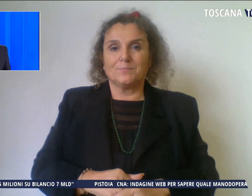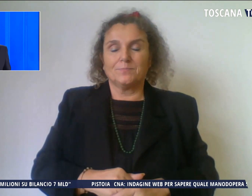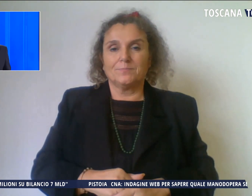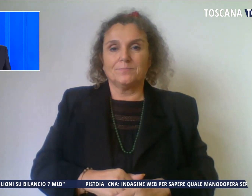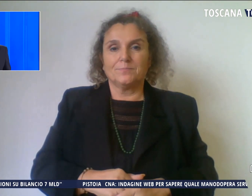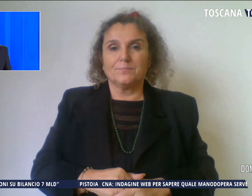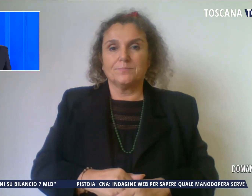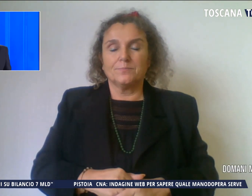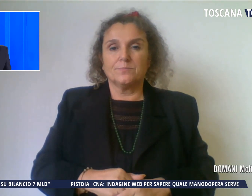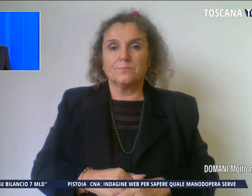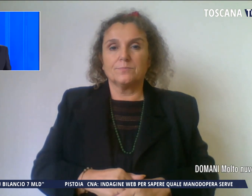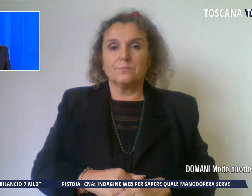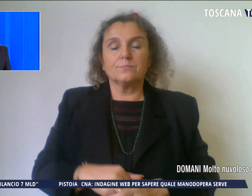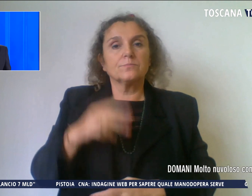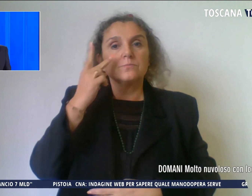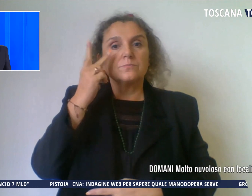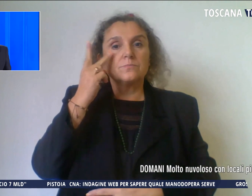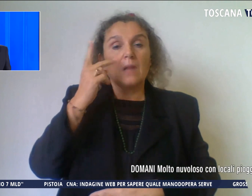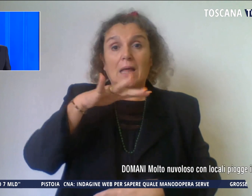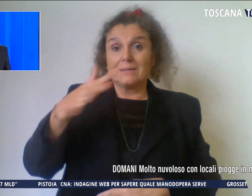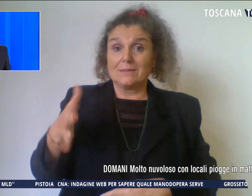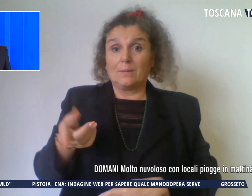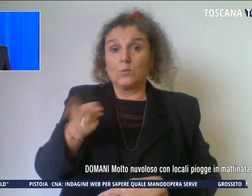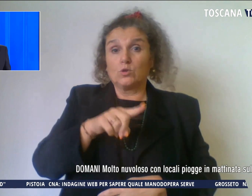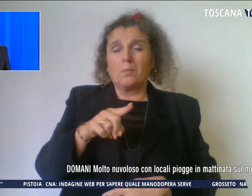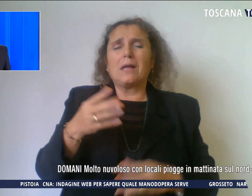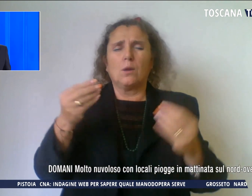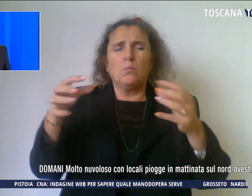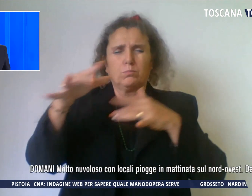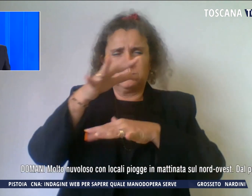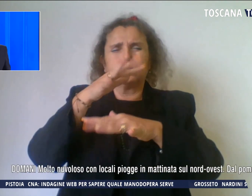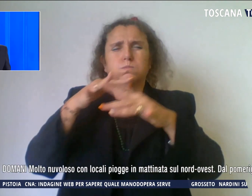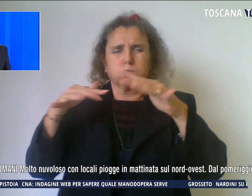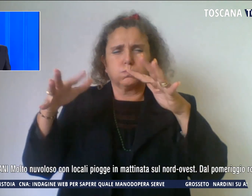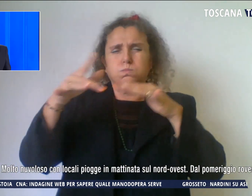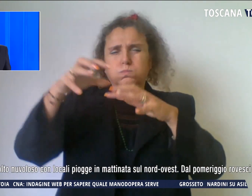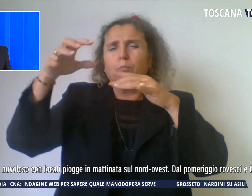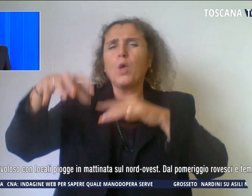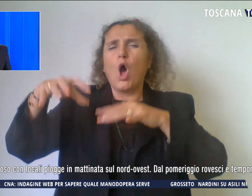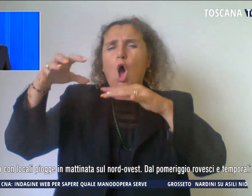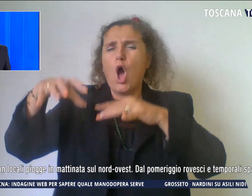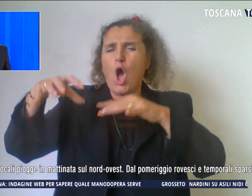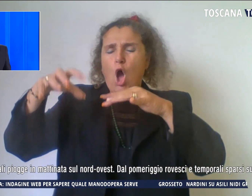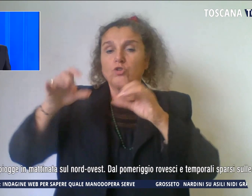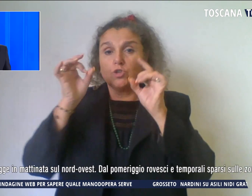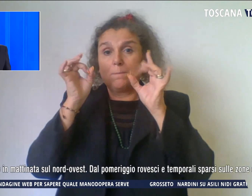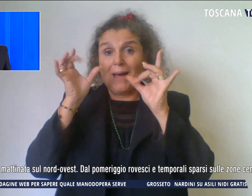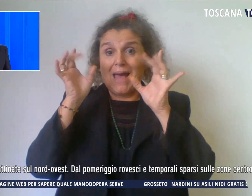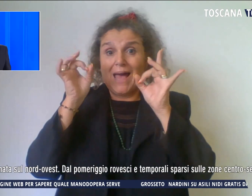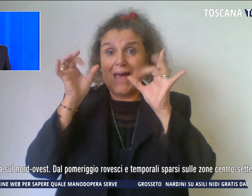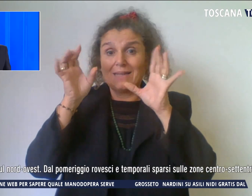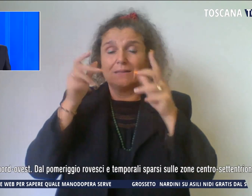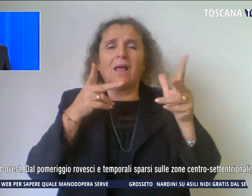E ora vediamo come sarà il tempo domani sarà molto nuvoloso con locali piogge soprattutto nella mattinata. I venti sono